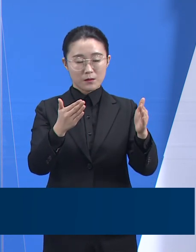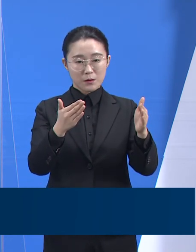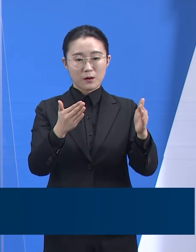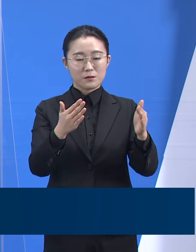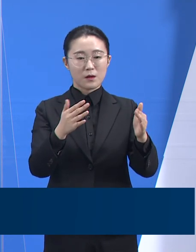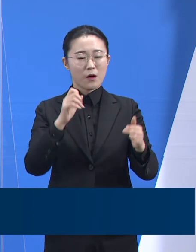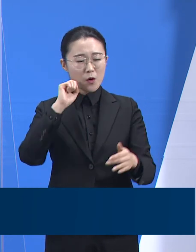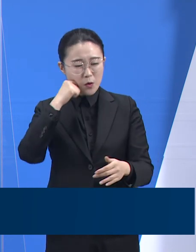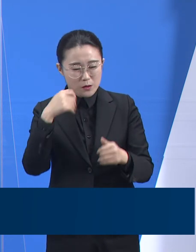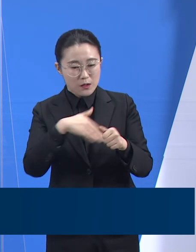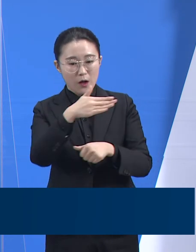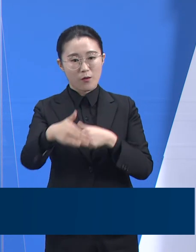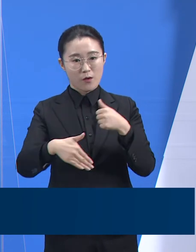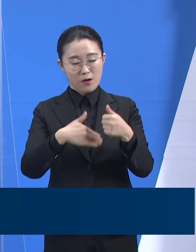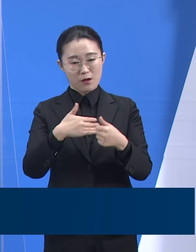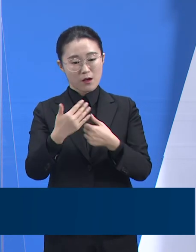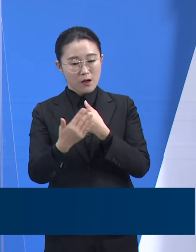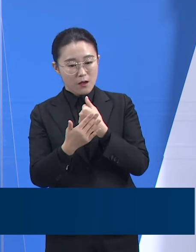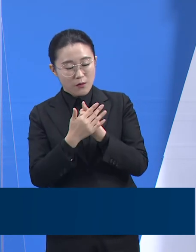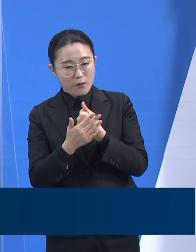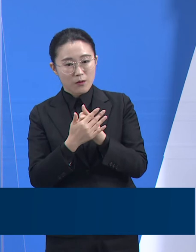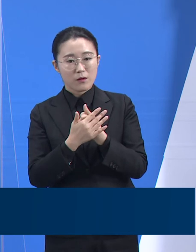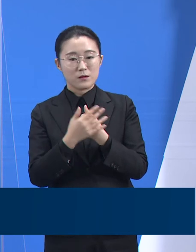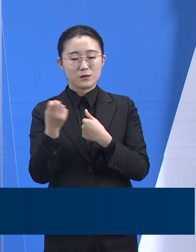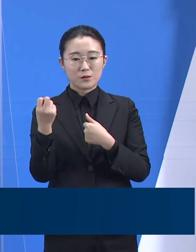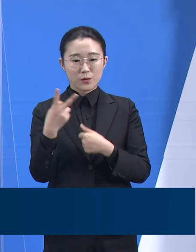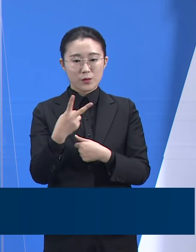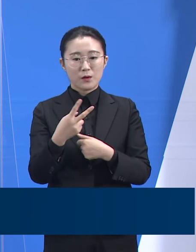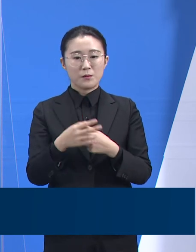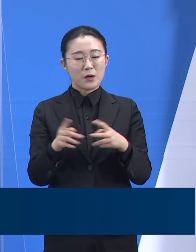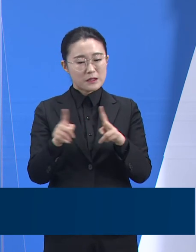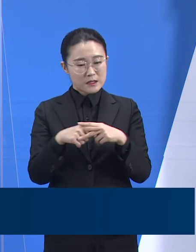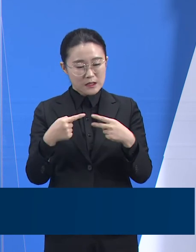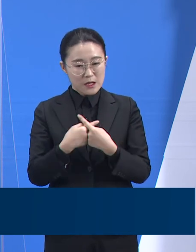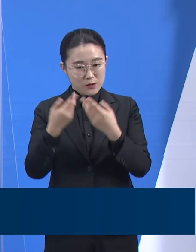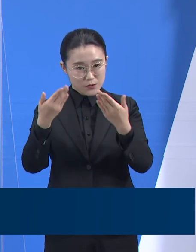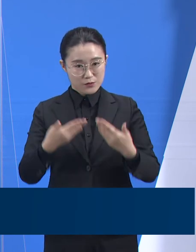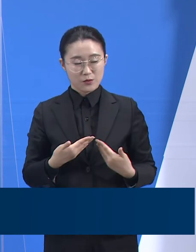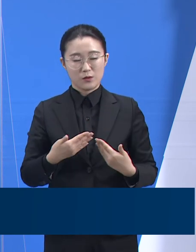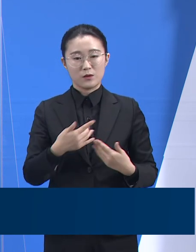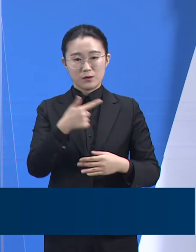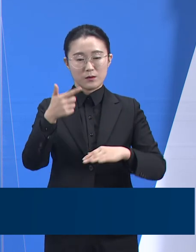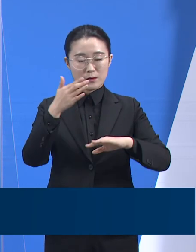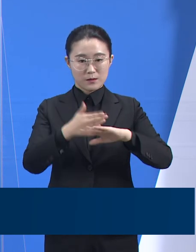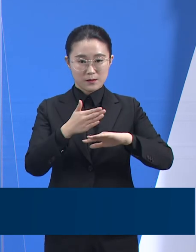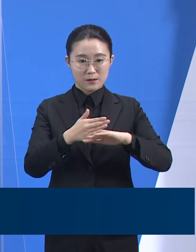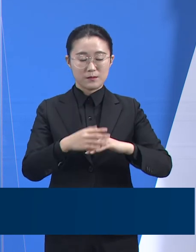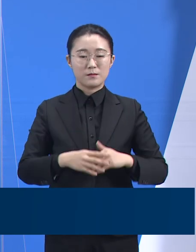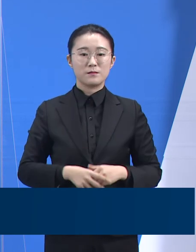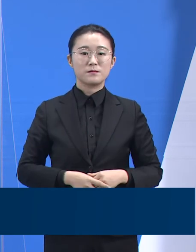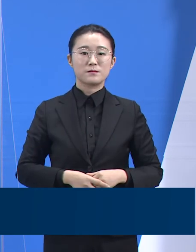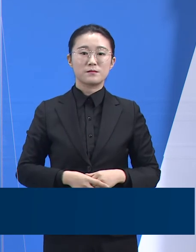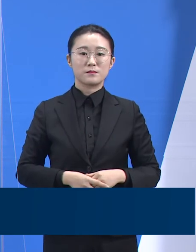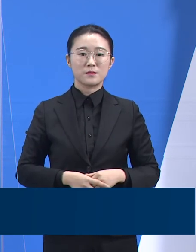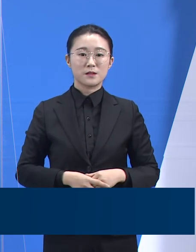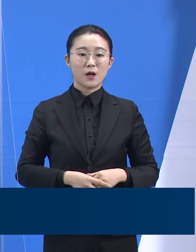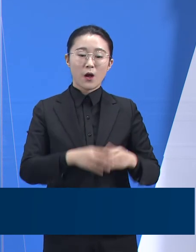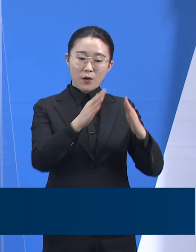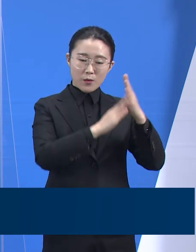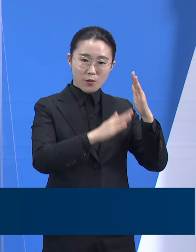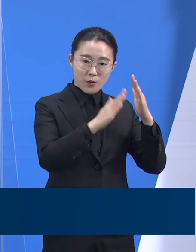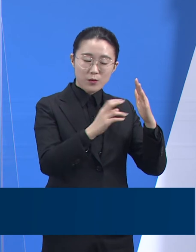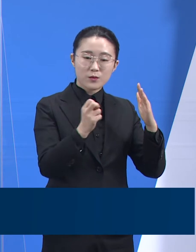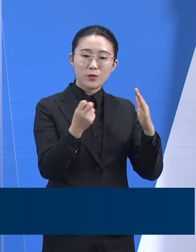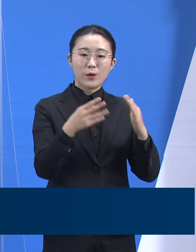중앙사고수습본부에도 깊이 감사드립니다. 도는 더 많은 공공 및 민간 의료기관들이 코로나19